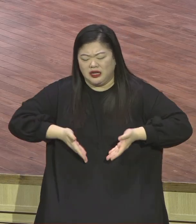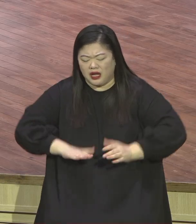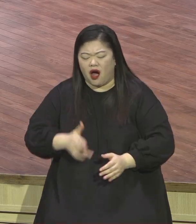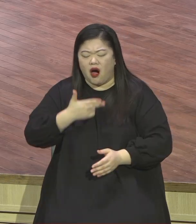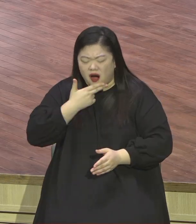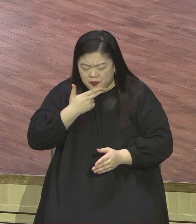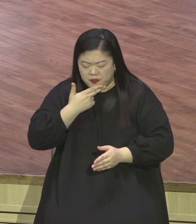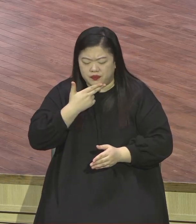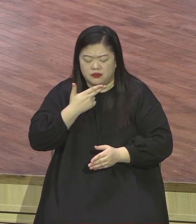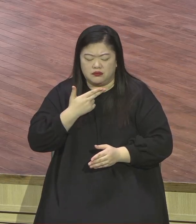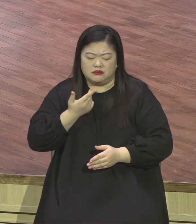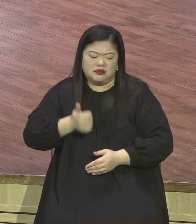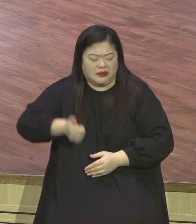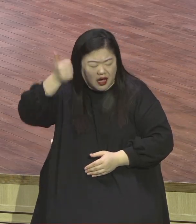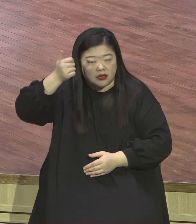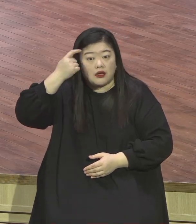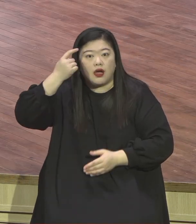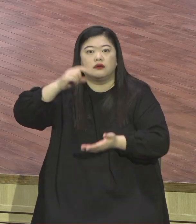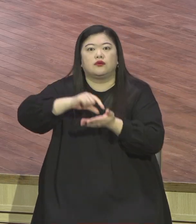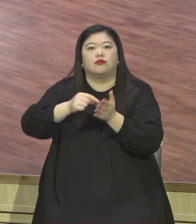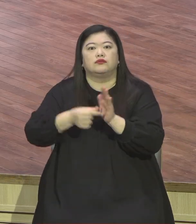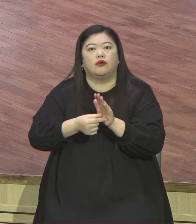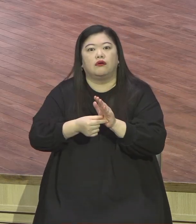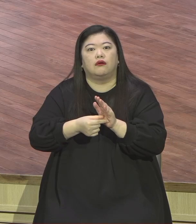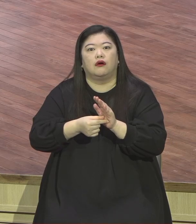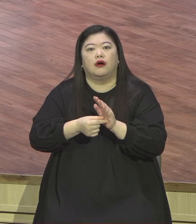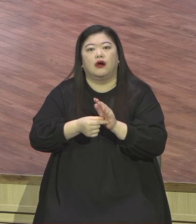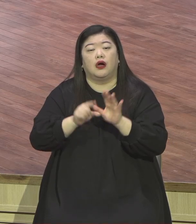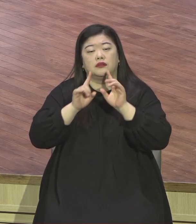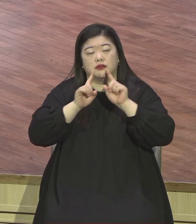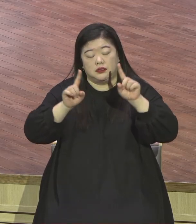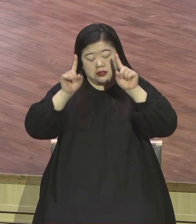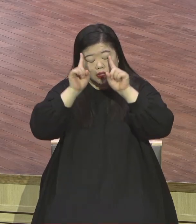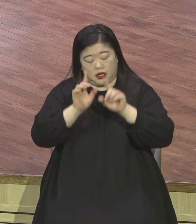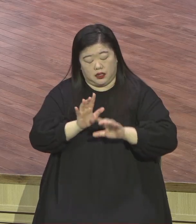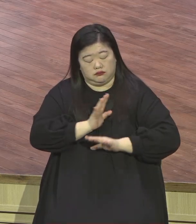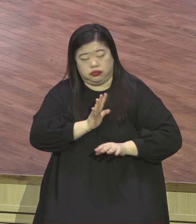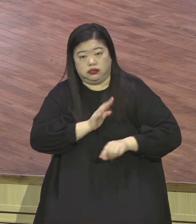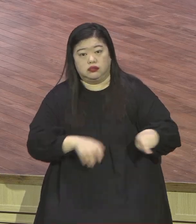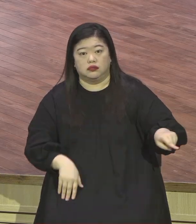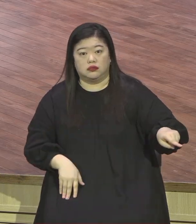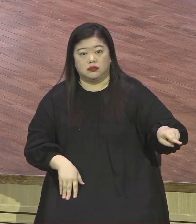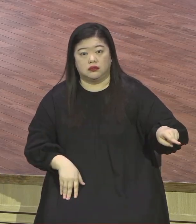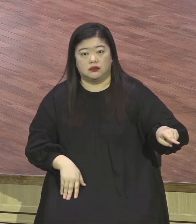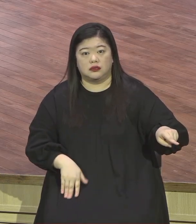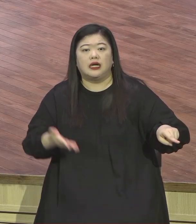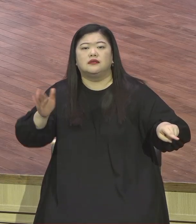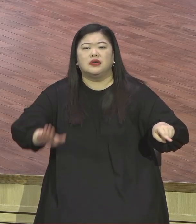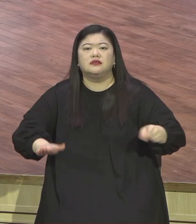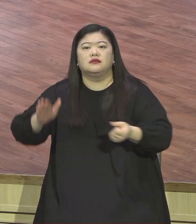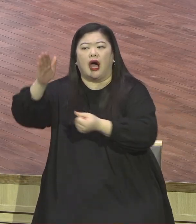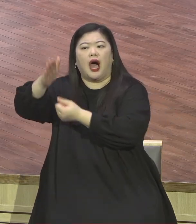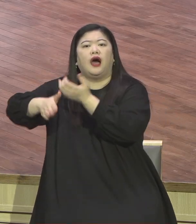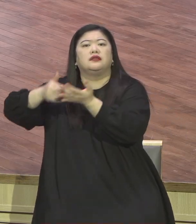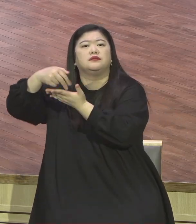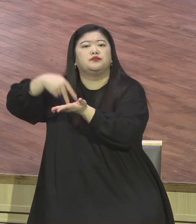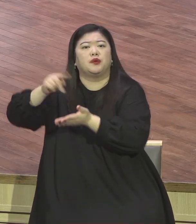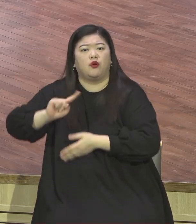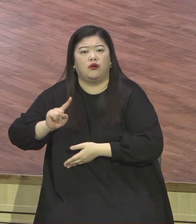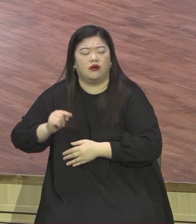죄인된 인간관계를 회복하기 위해서 하나님이 친히 사람이 되어서